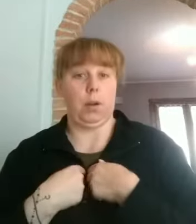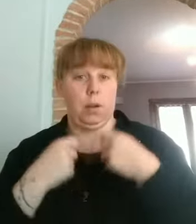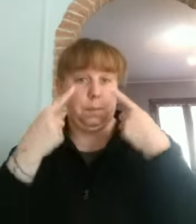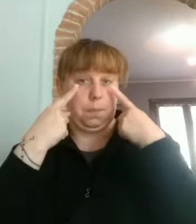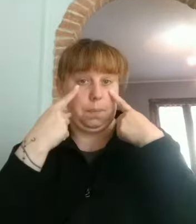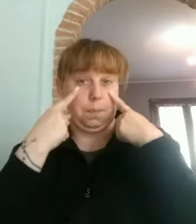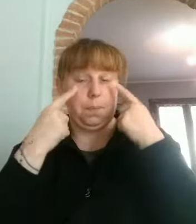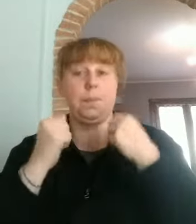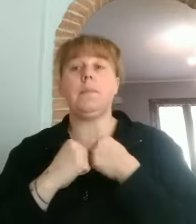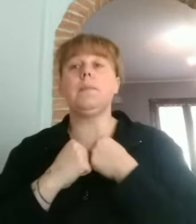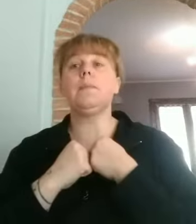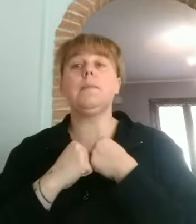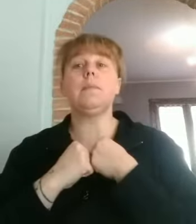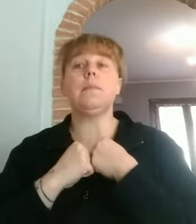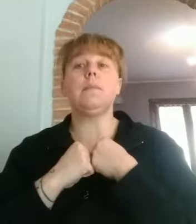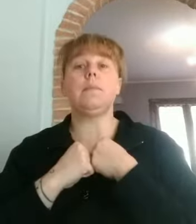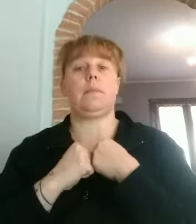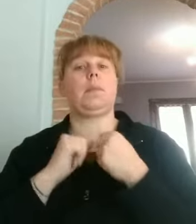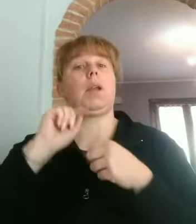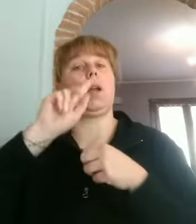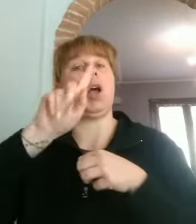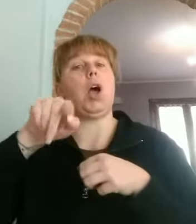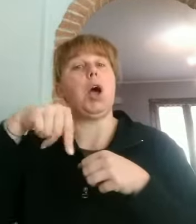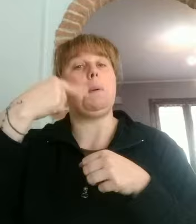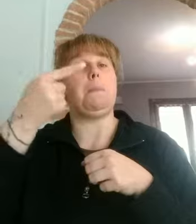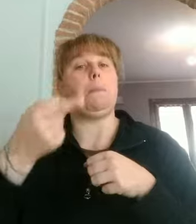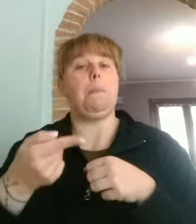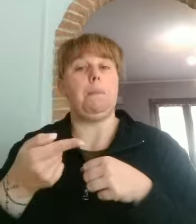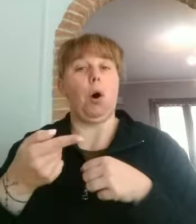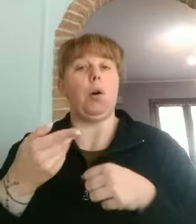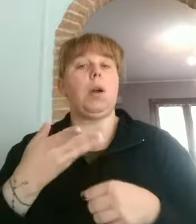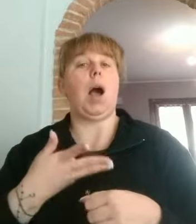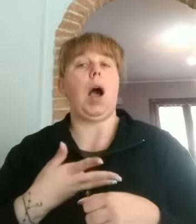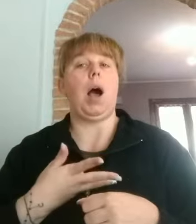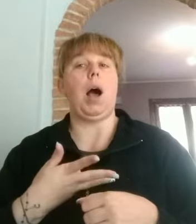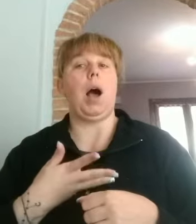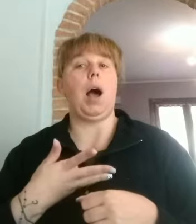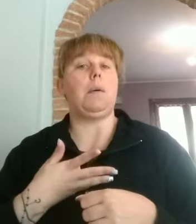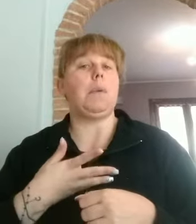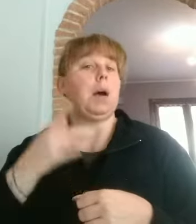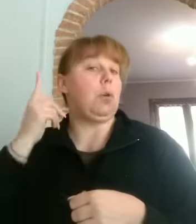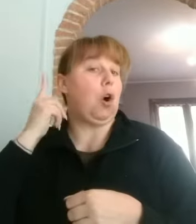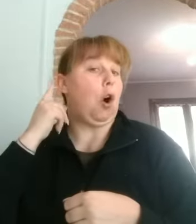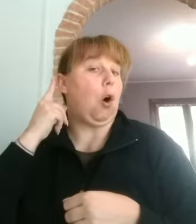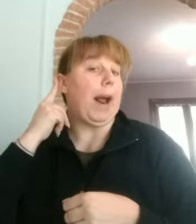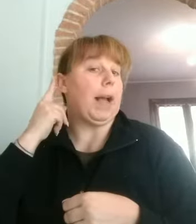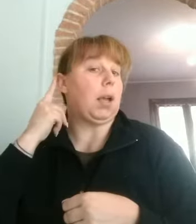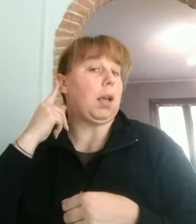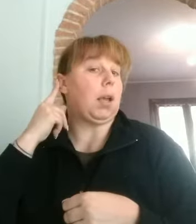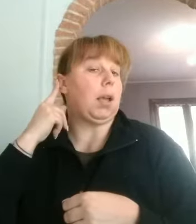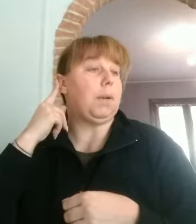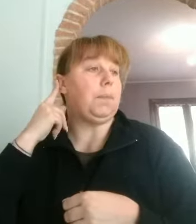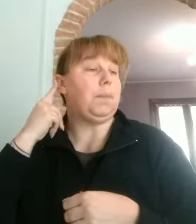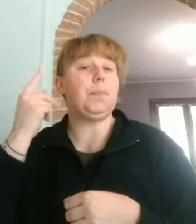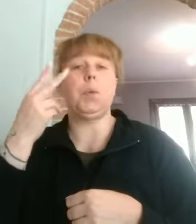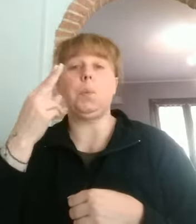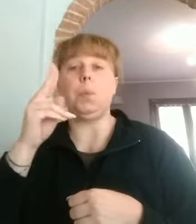Here's my purse and my nose. Qua ci sono le mie orecchie e il mio